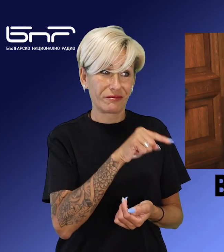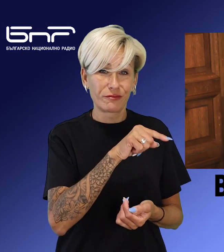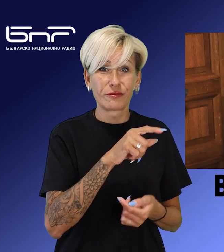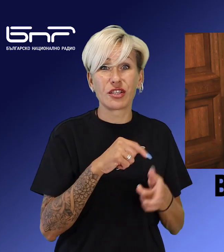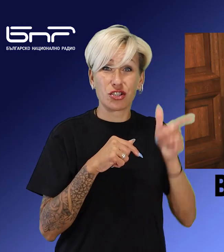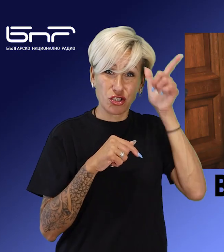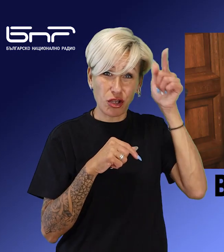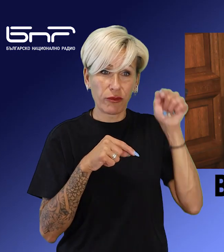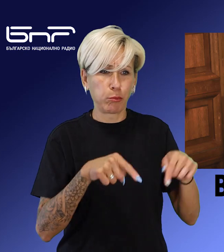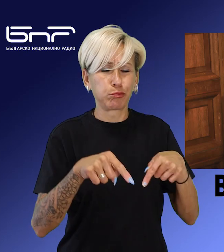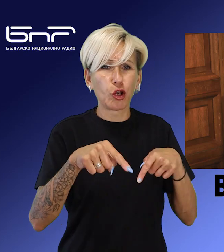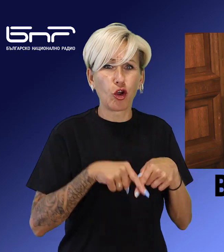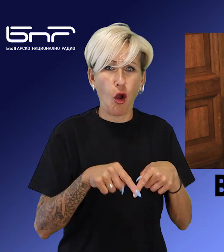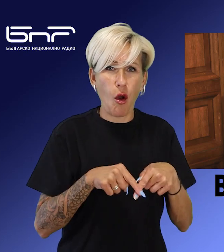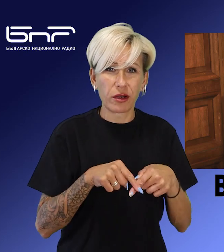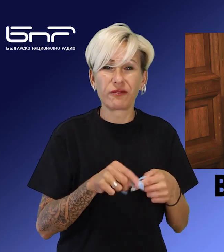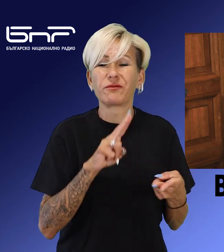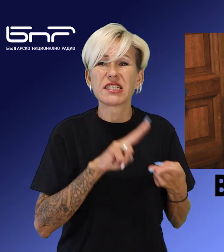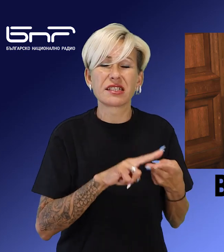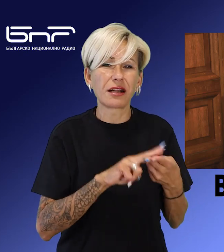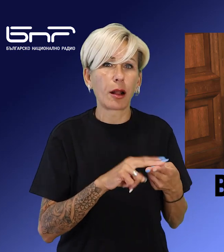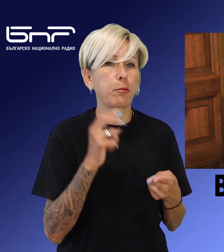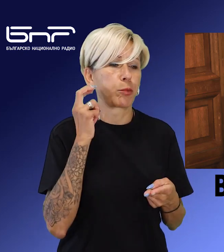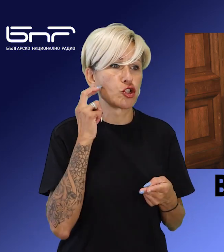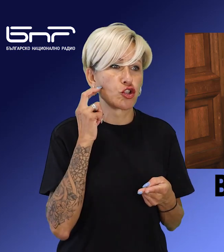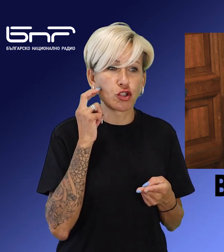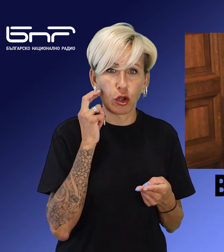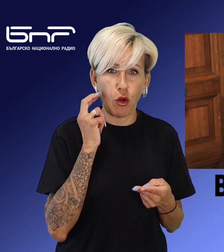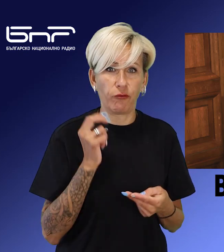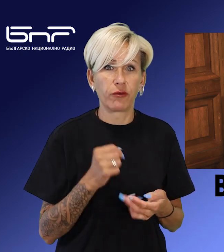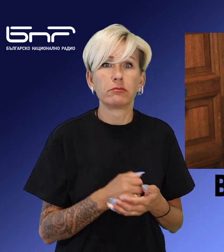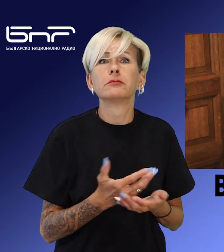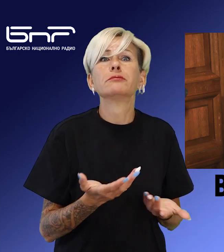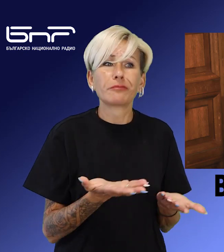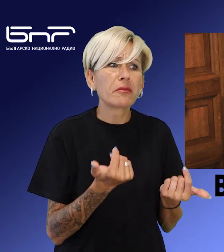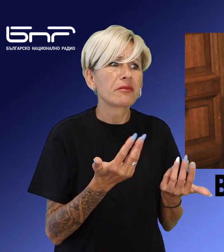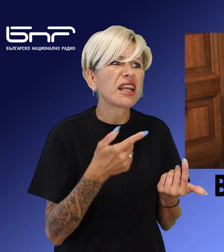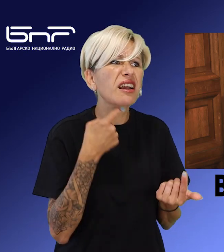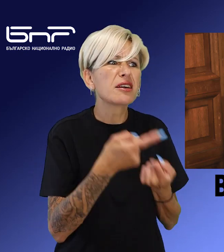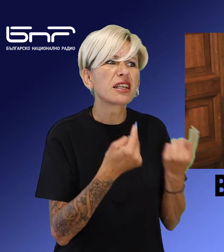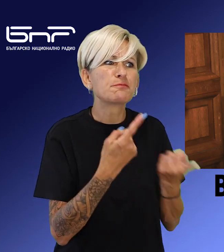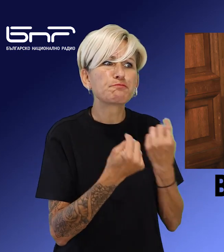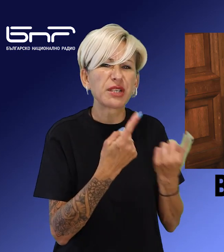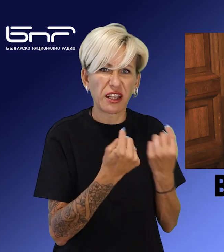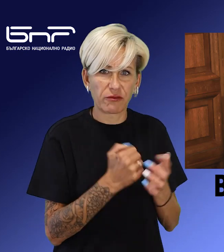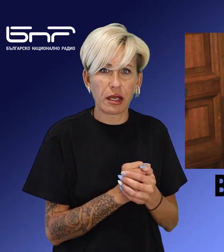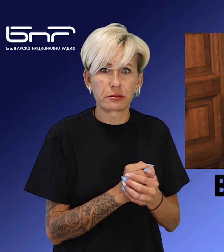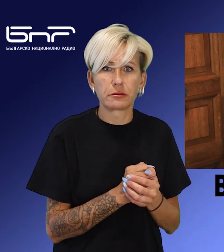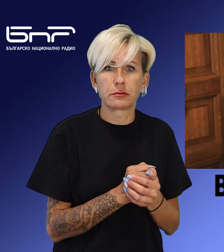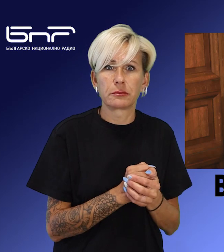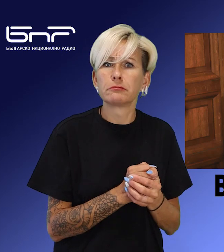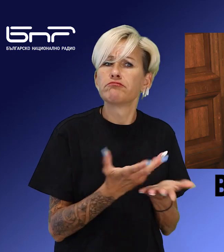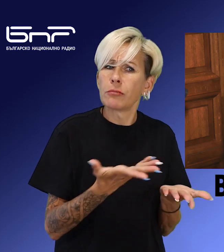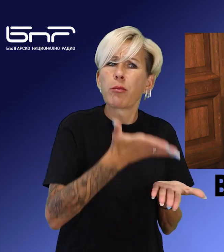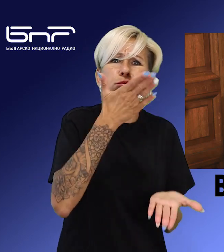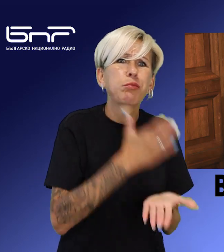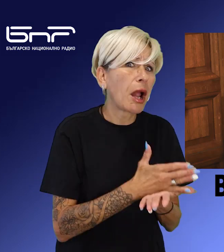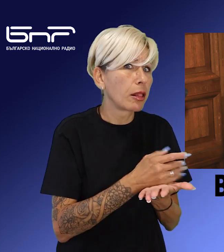прокуратура, за да продължат разпитите, които започнаха вчера. Те са във връзка с твърденията на Бошков, че е бил рекетиран от лидера на ГЕРБ и